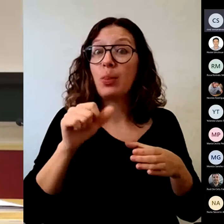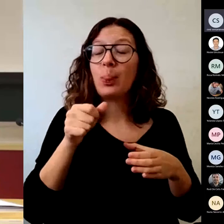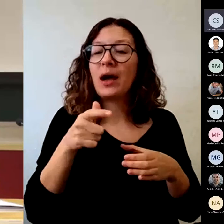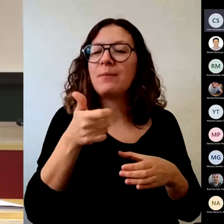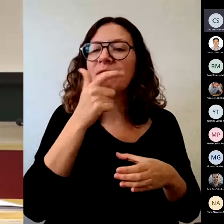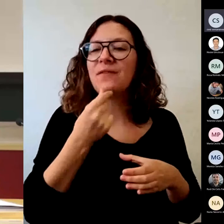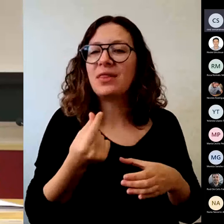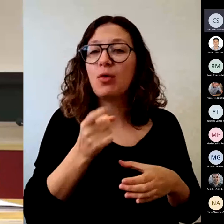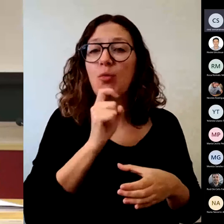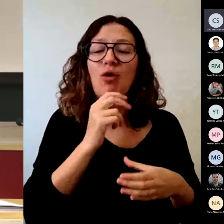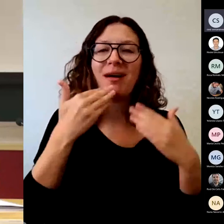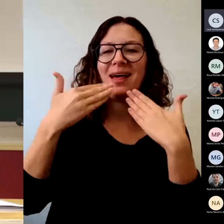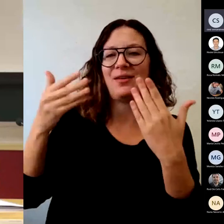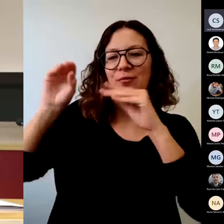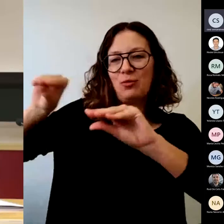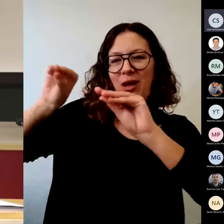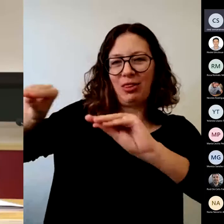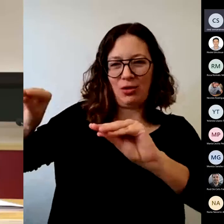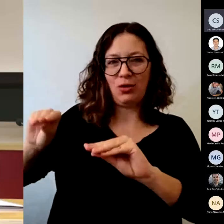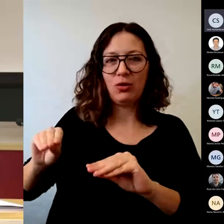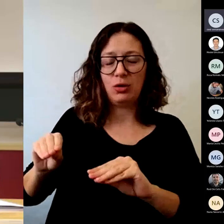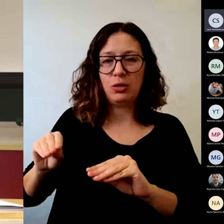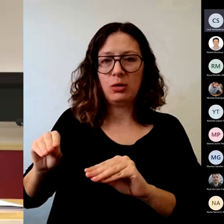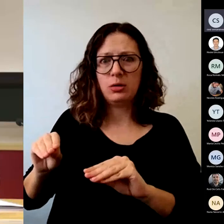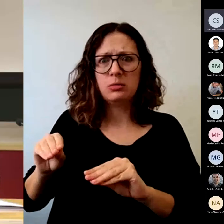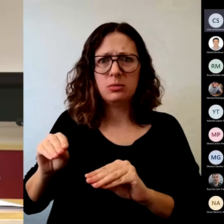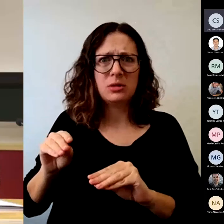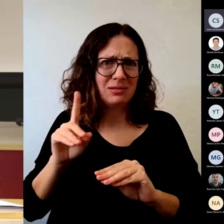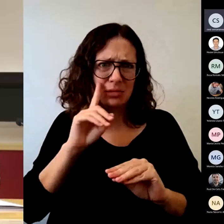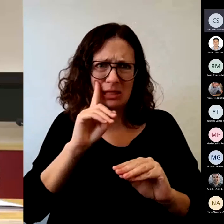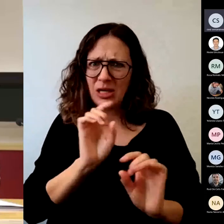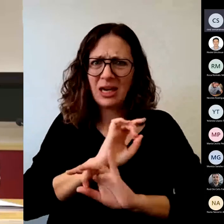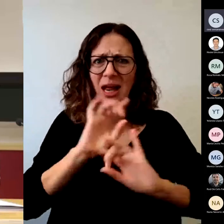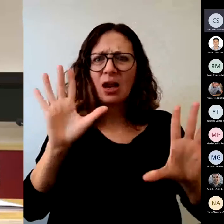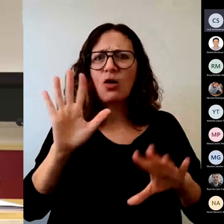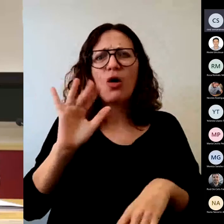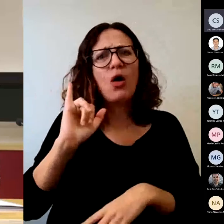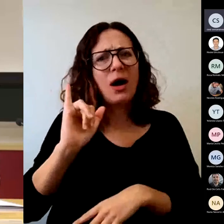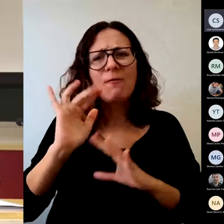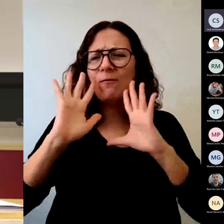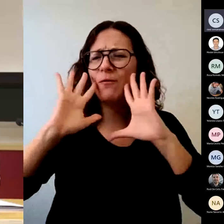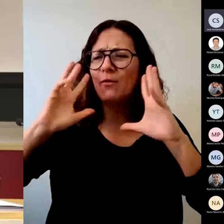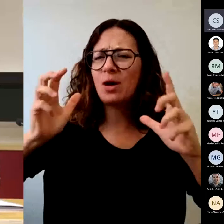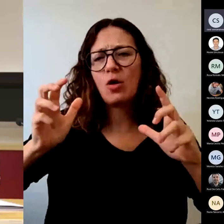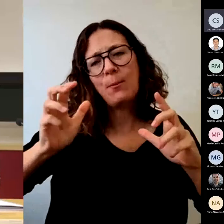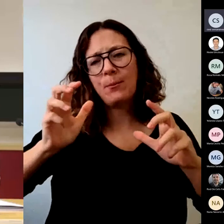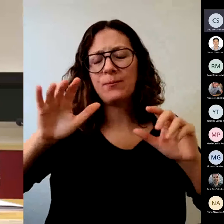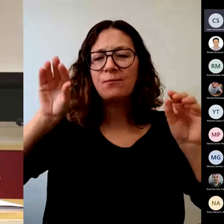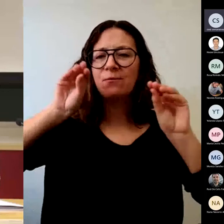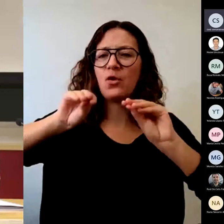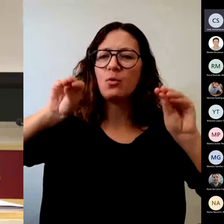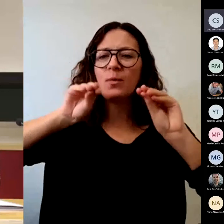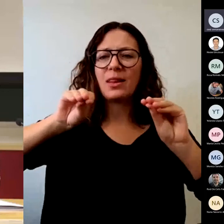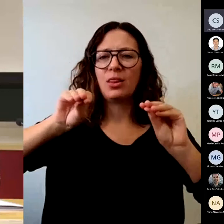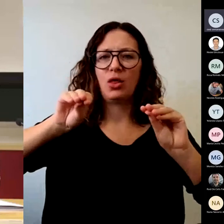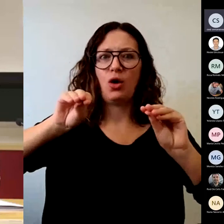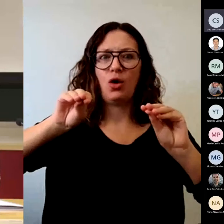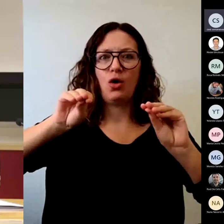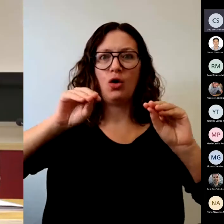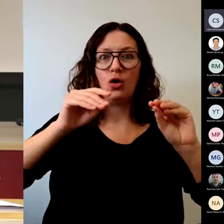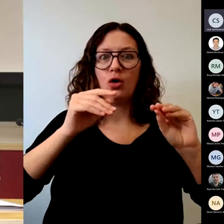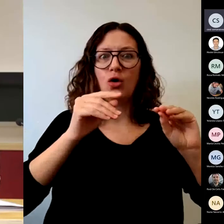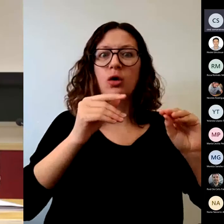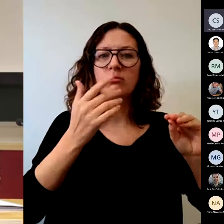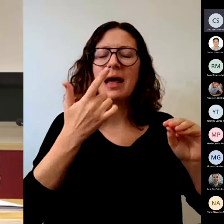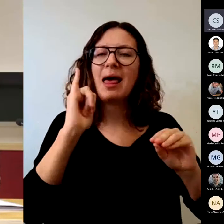Y efectivamente, pues se ha hecho un esfuerzo importante para que en el plan de formación tengamos un bloque, un área de